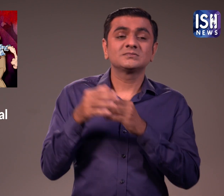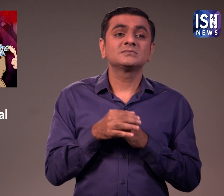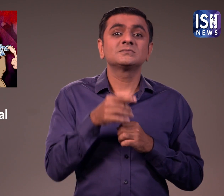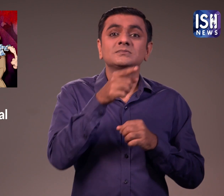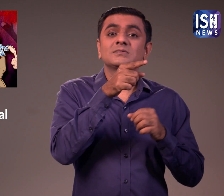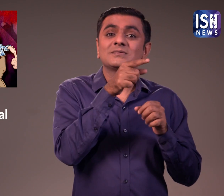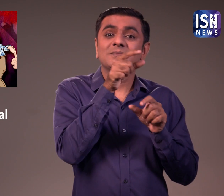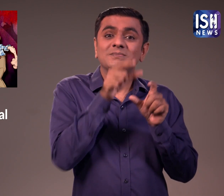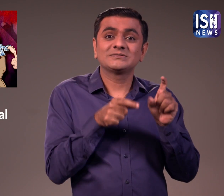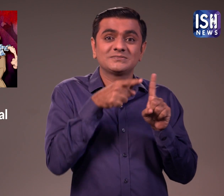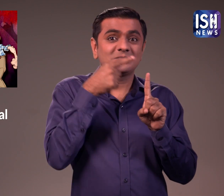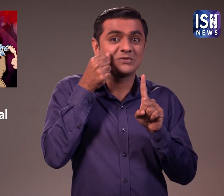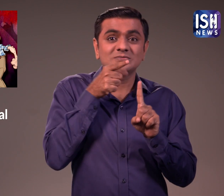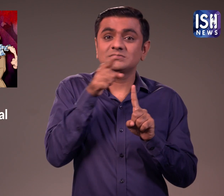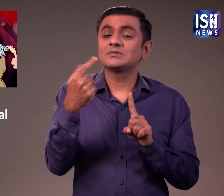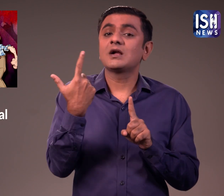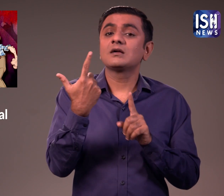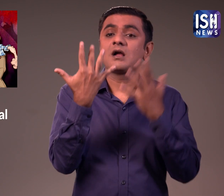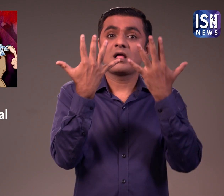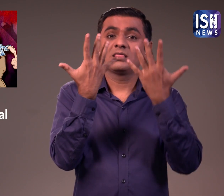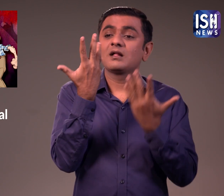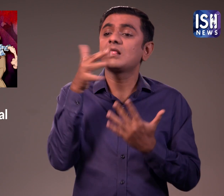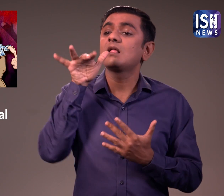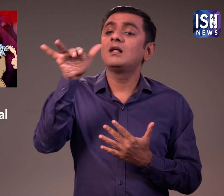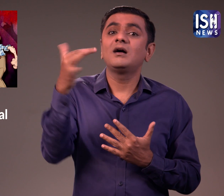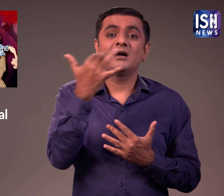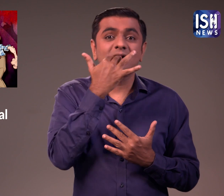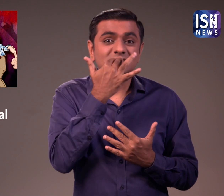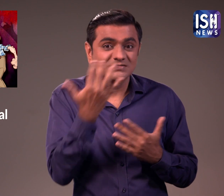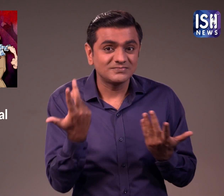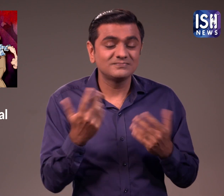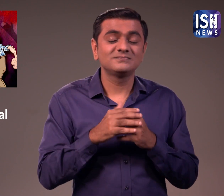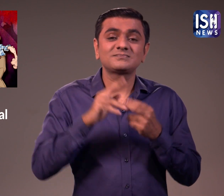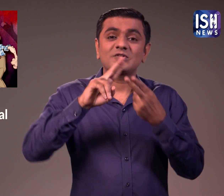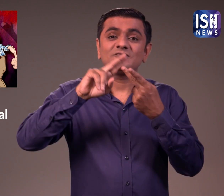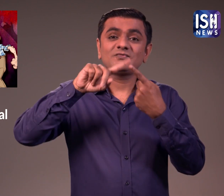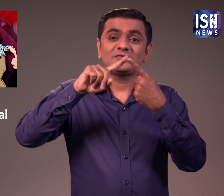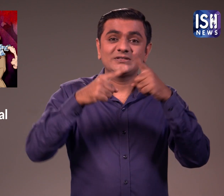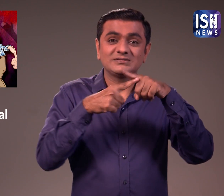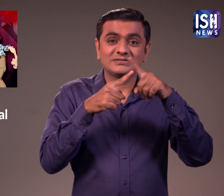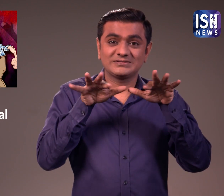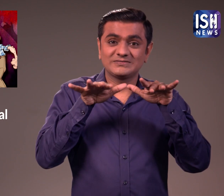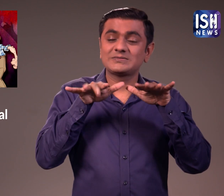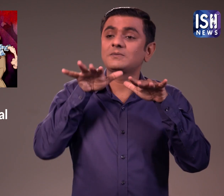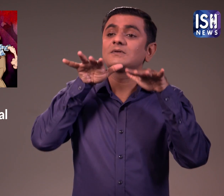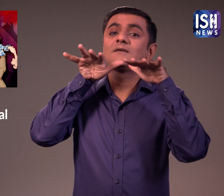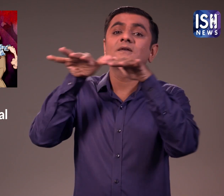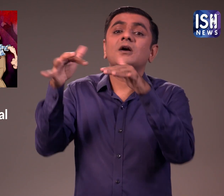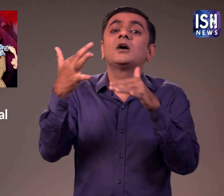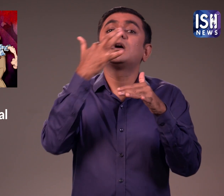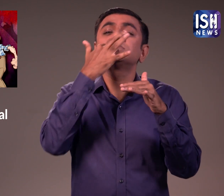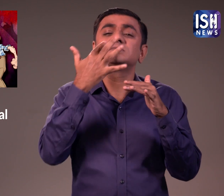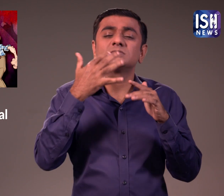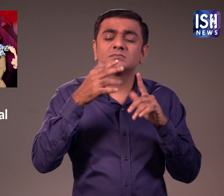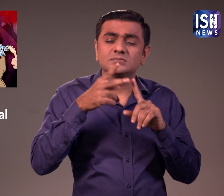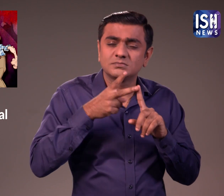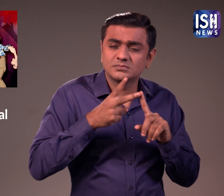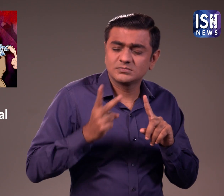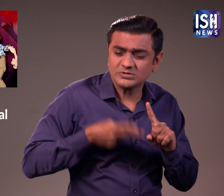या उंगलियों, पैर की उंगलियों या किसी अन्यवस्तू का उप्योग करके मुँ में भी जबरदस्ती गुशना डिजिटल रेप